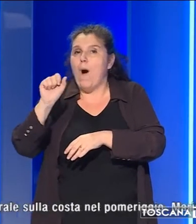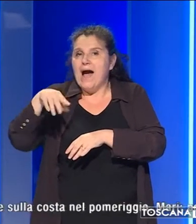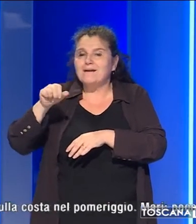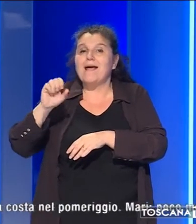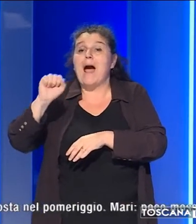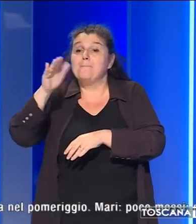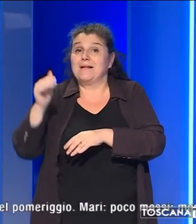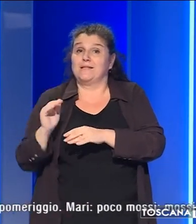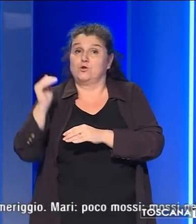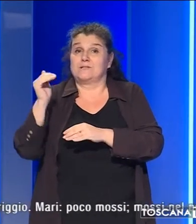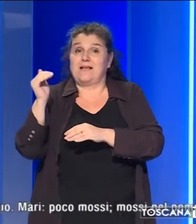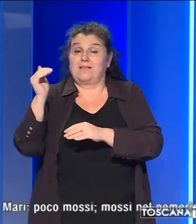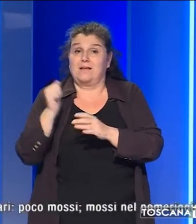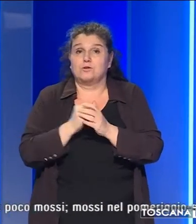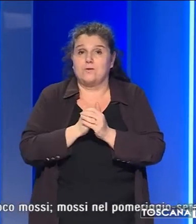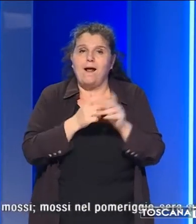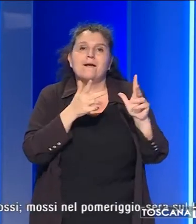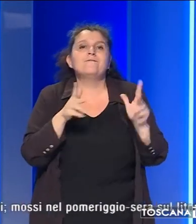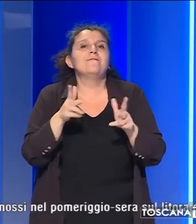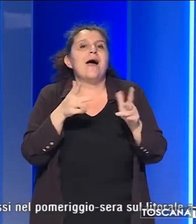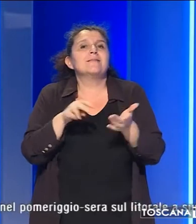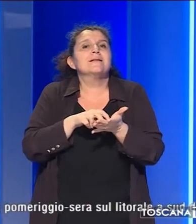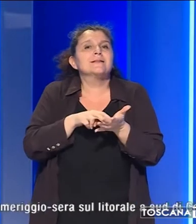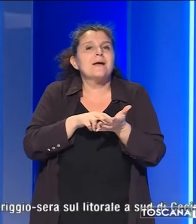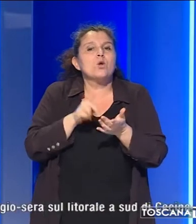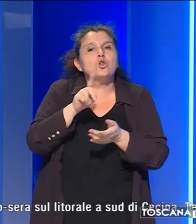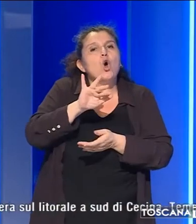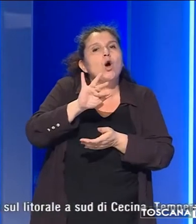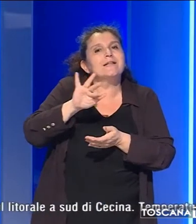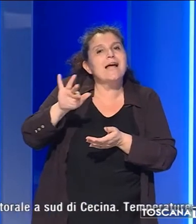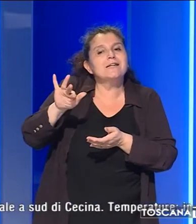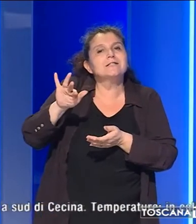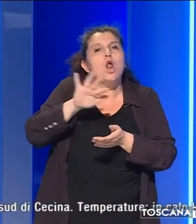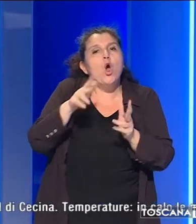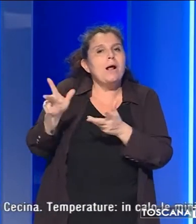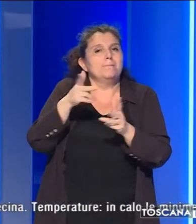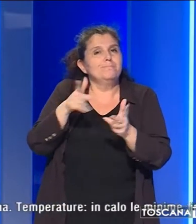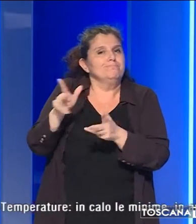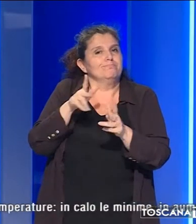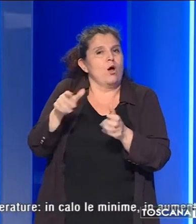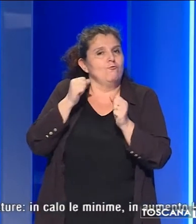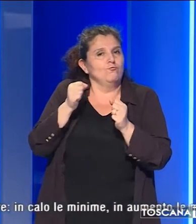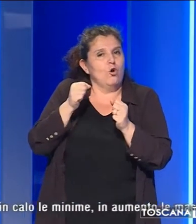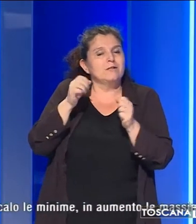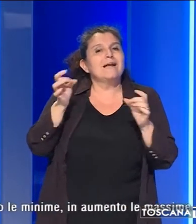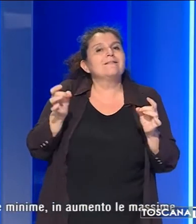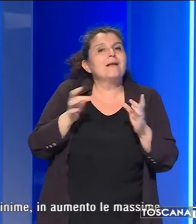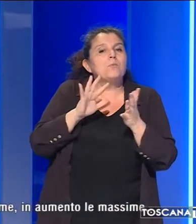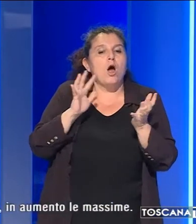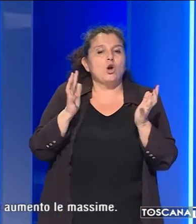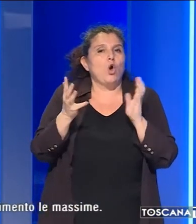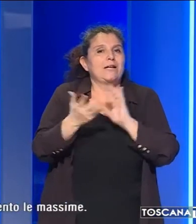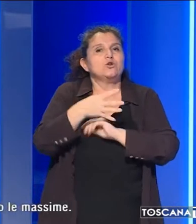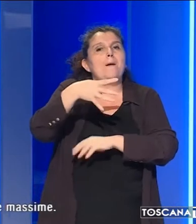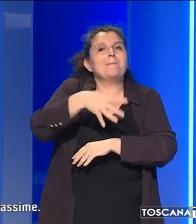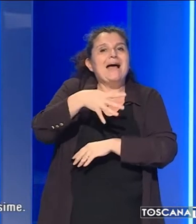settentrionale. Venti deboli dal nord-est con locali rinforzi. Temporanea rotazione a